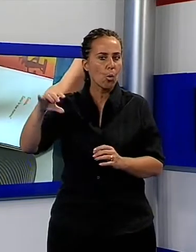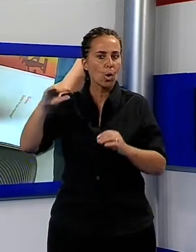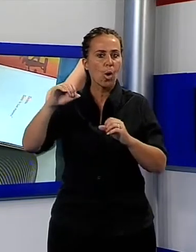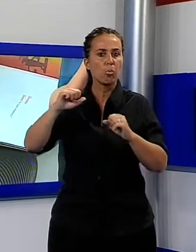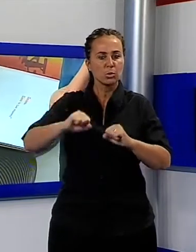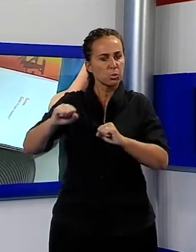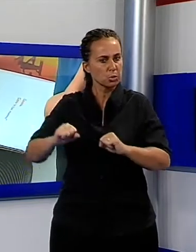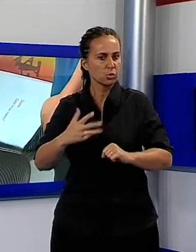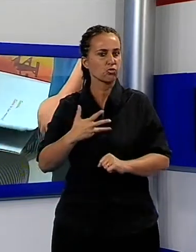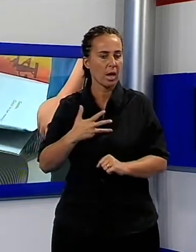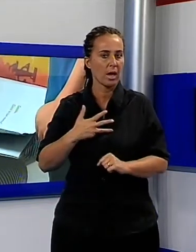attraverso un avviso pubblico.